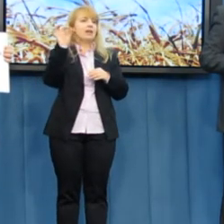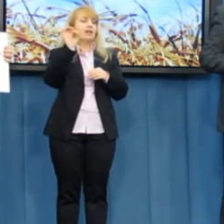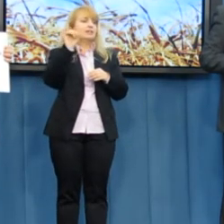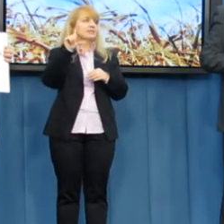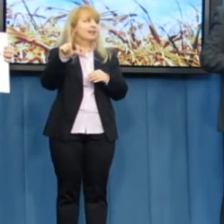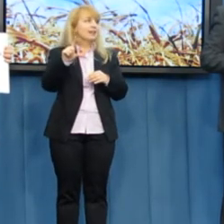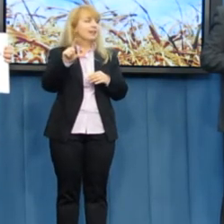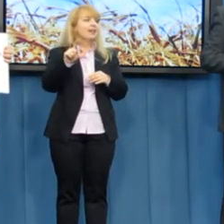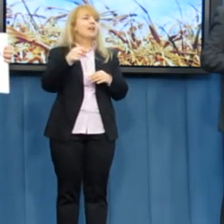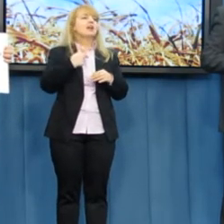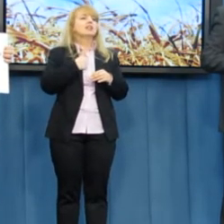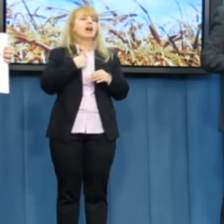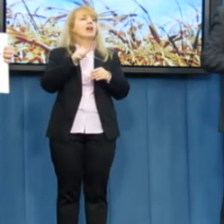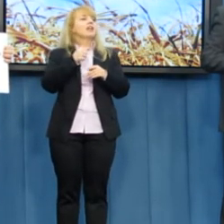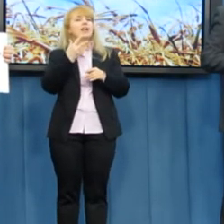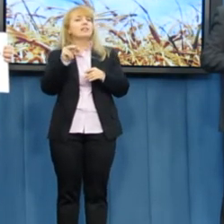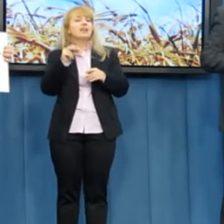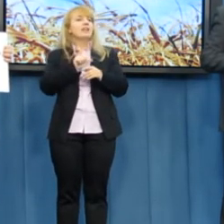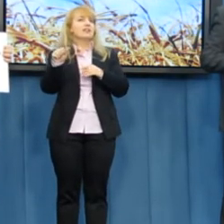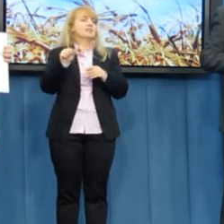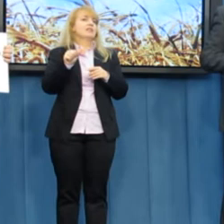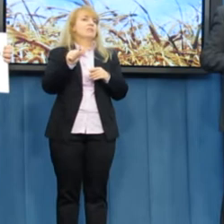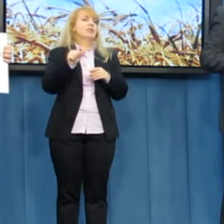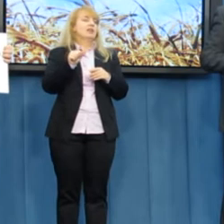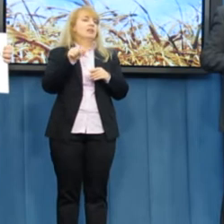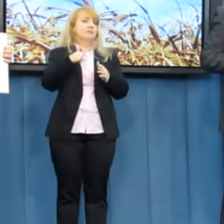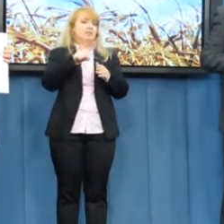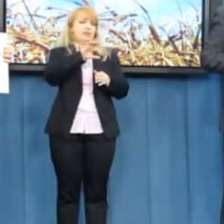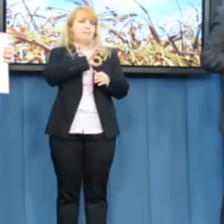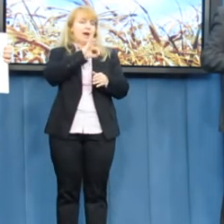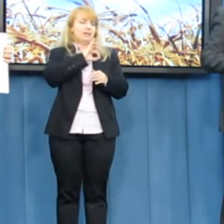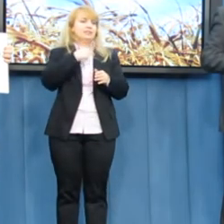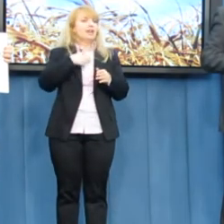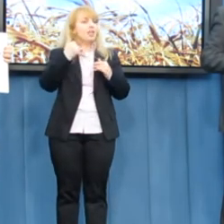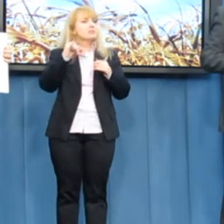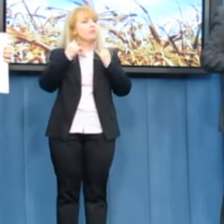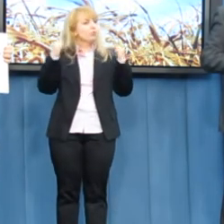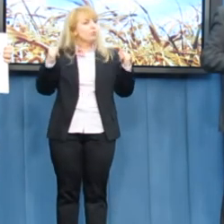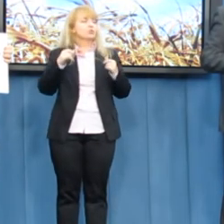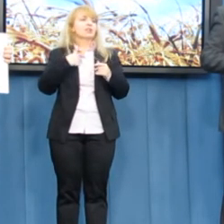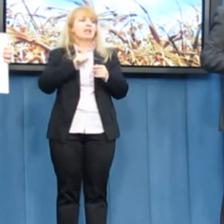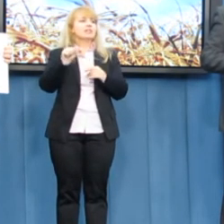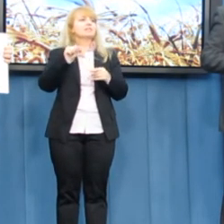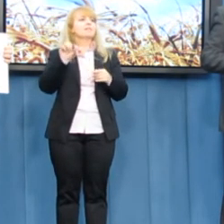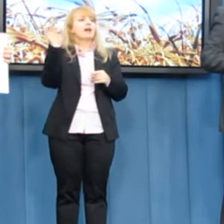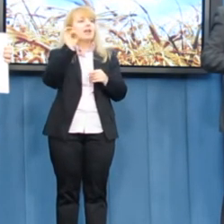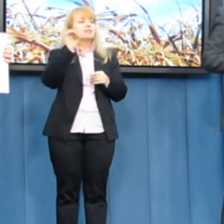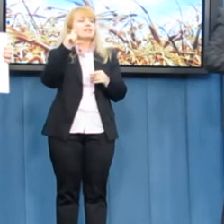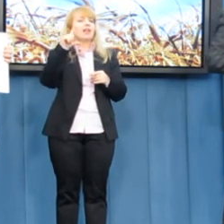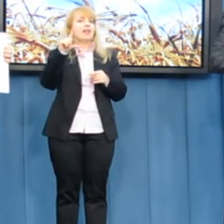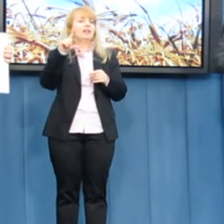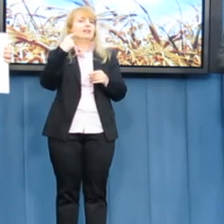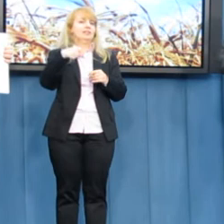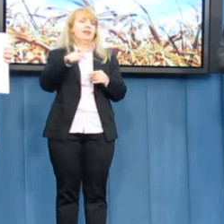polskim stronnictwie ludowym mieszkańcy polskiej wsi. Bo są w różnych ugrupowaniach politycznych, tak jak ja i moja rodzina, i